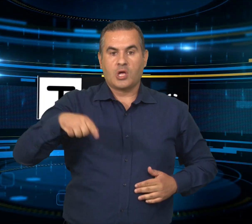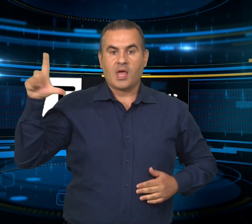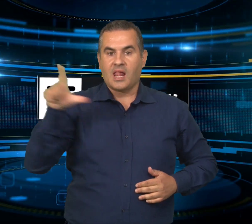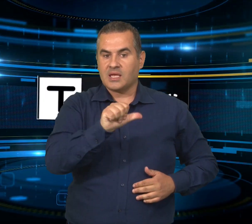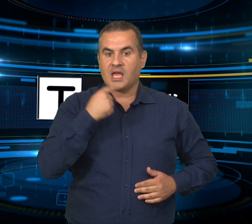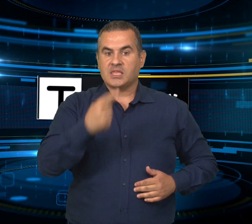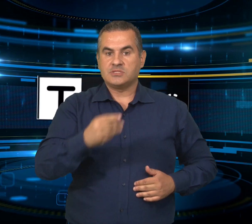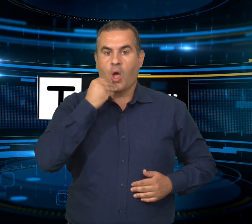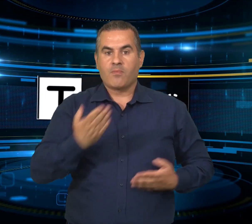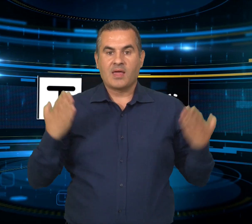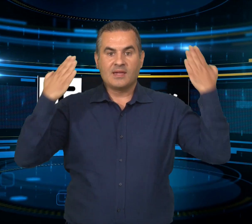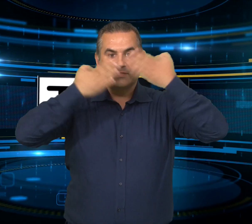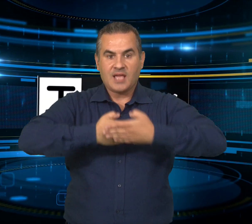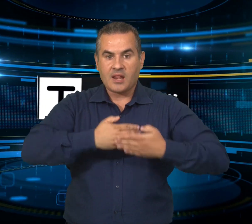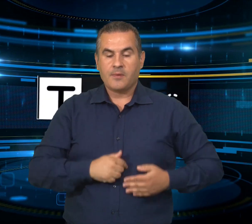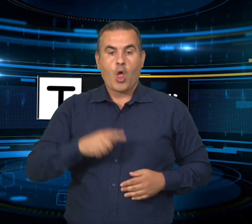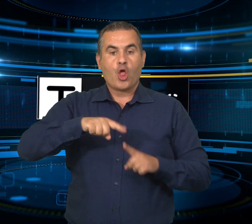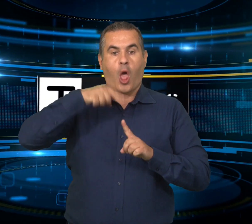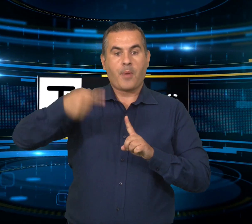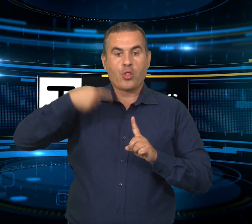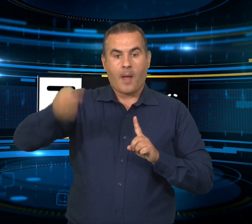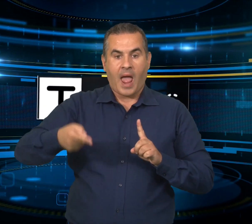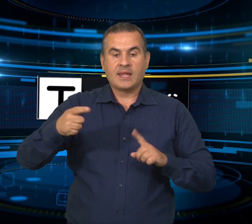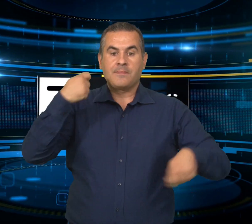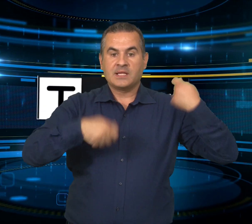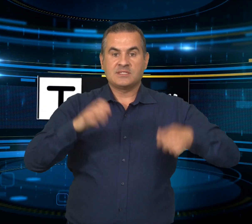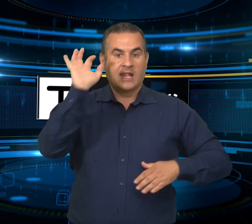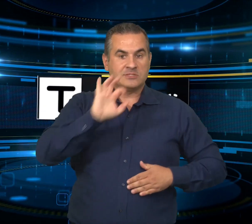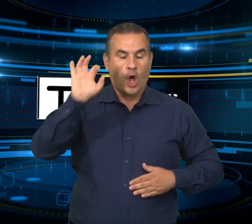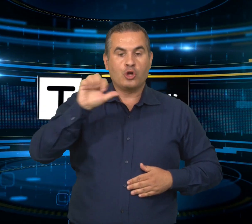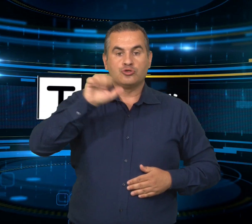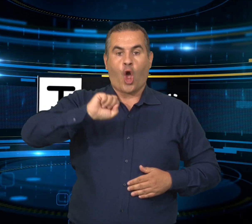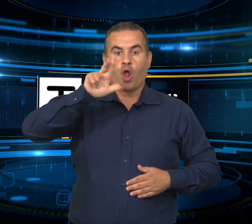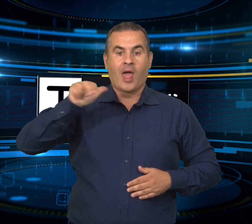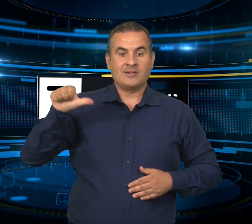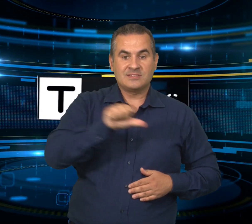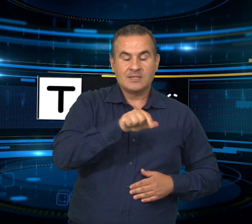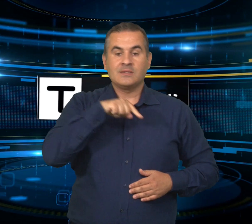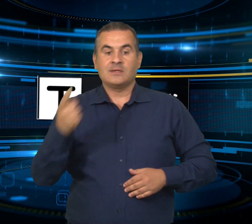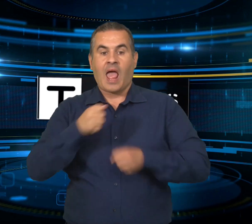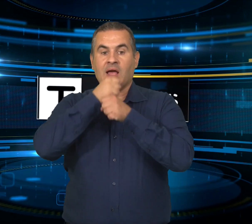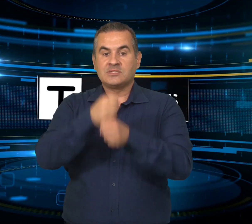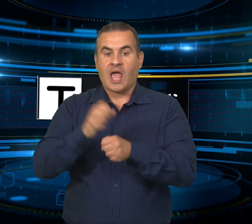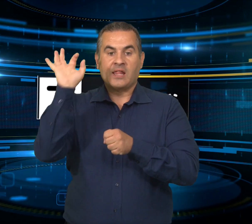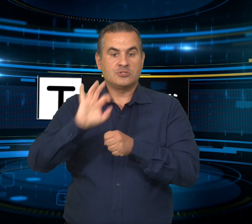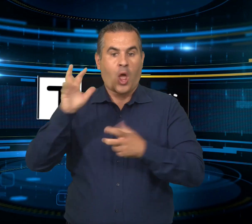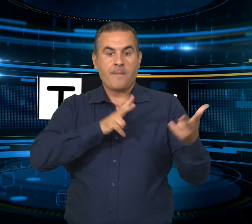Buonasera al TG Liss. Mercoledì il Presidente della Regione Cristian Solinas e l'Assessore Regionale dei Trasporti Antonio Moro